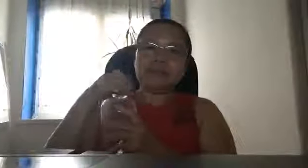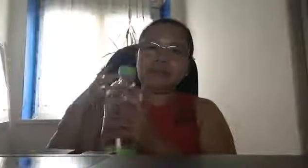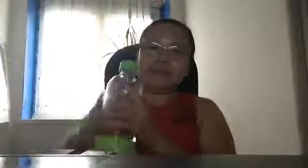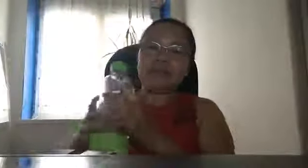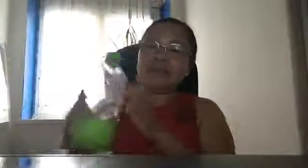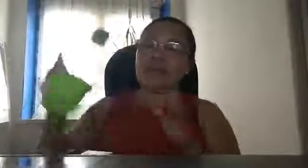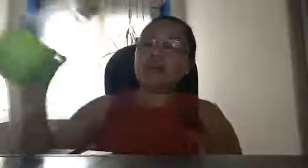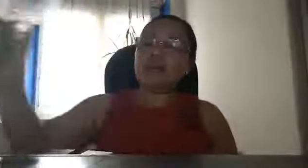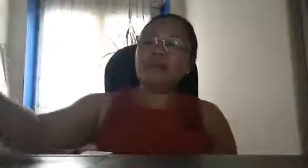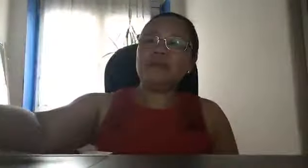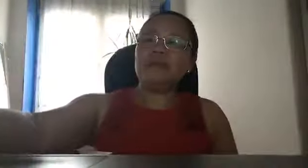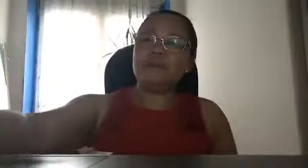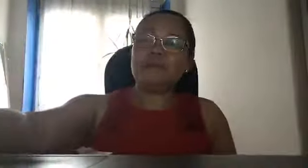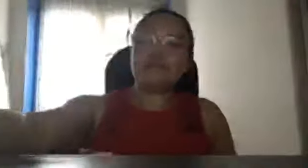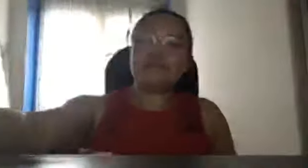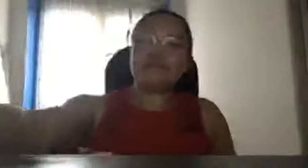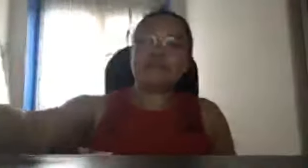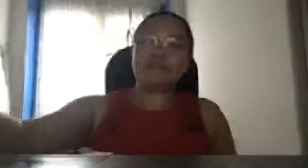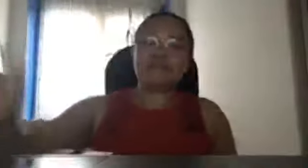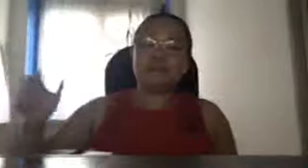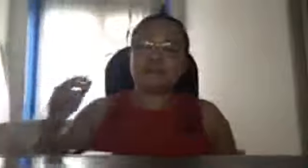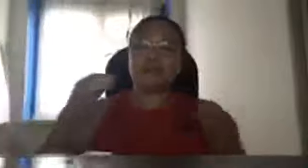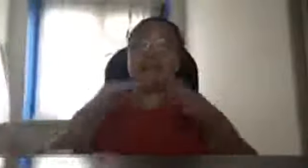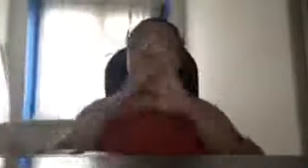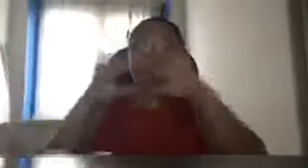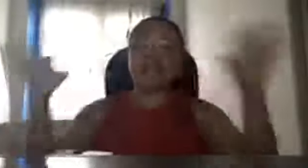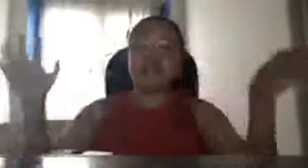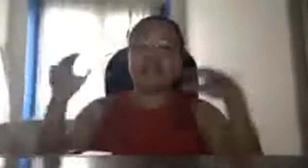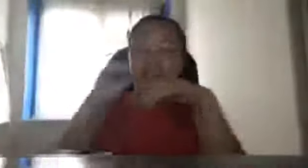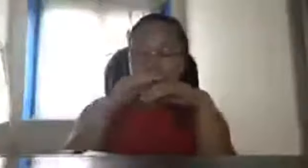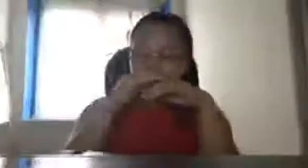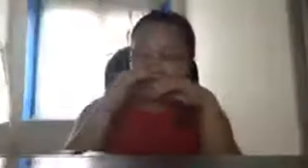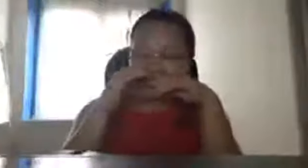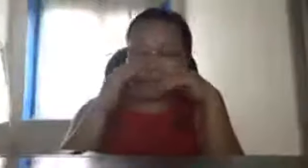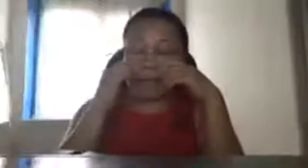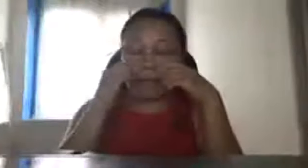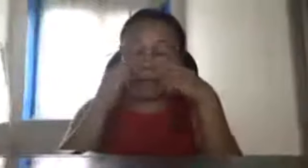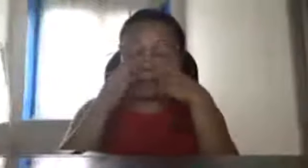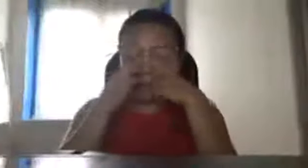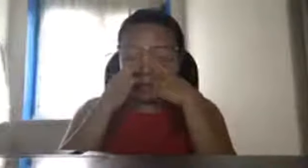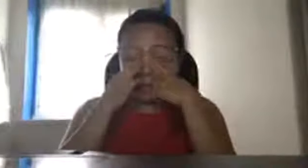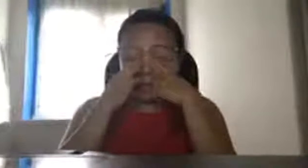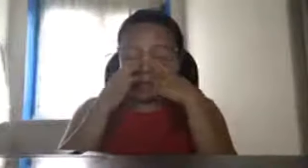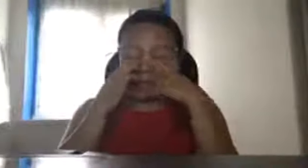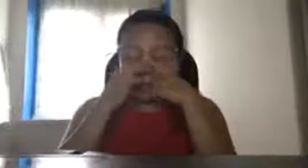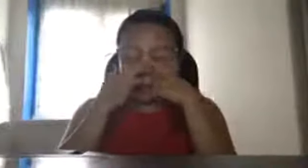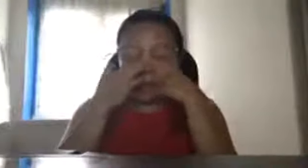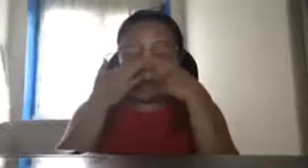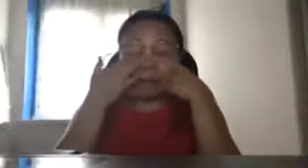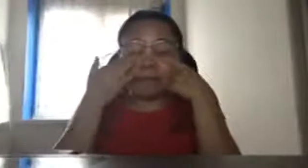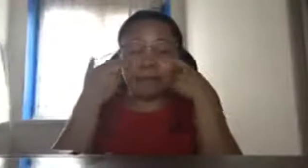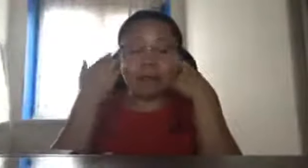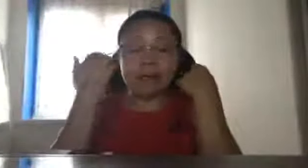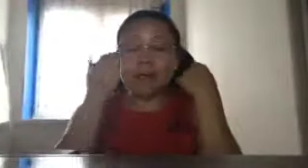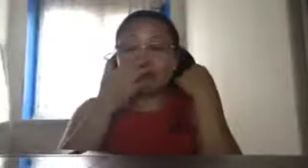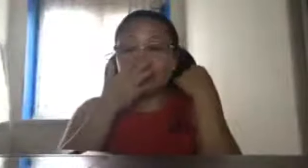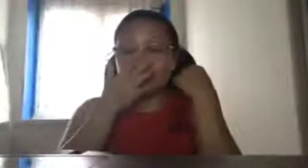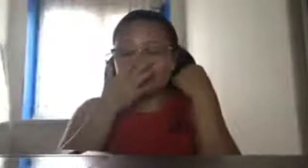para ano very silent lang sila silent para at least